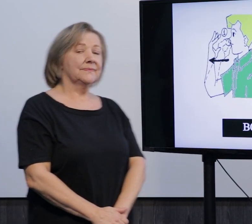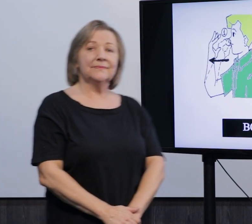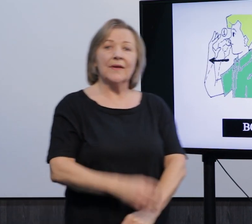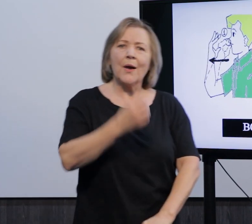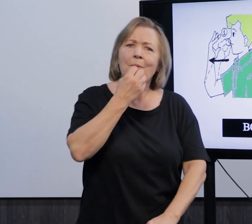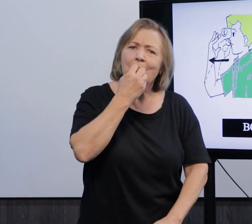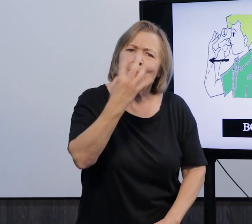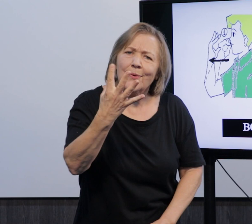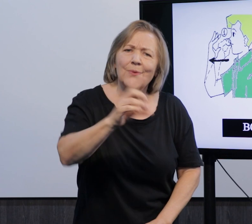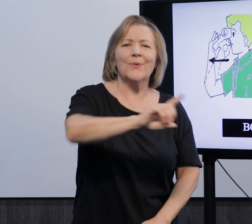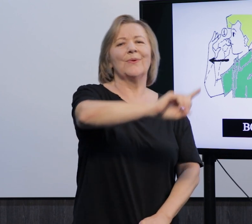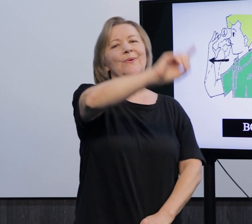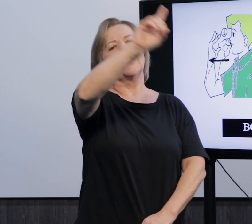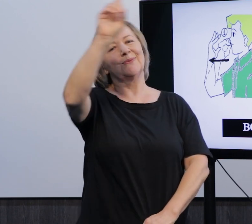Bom dia.